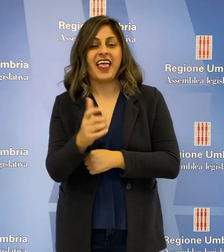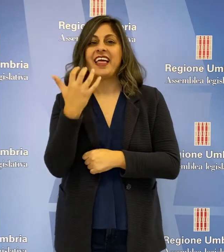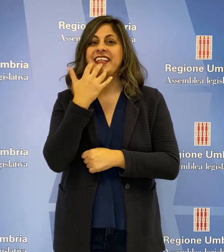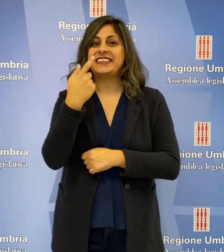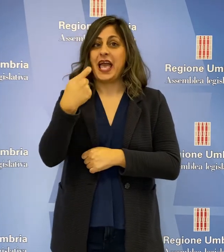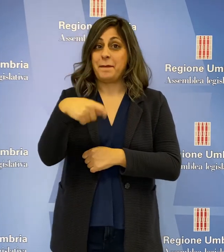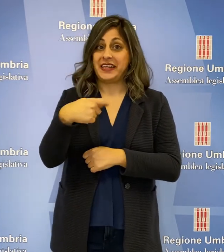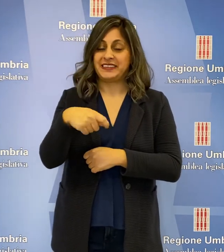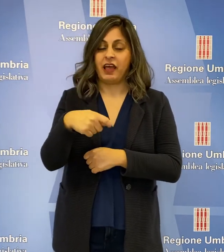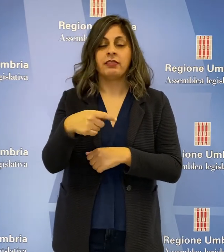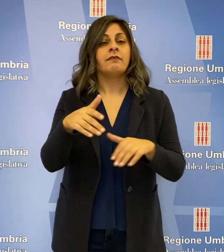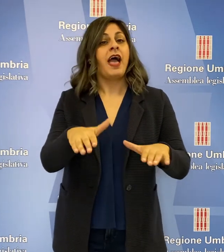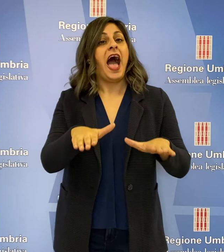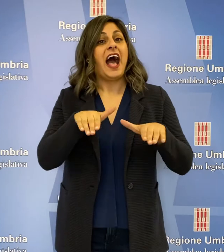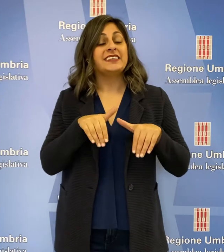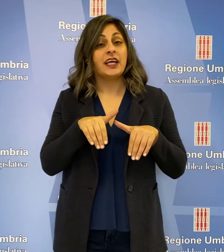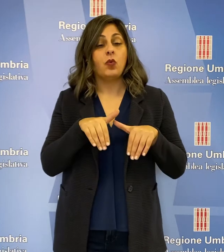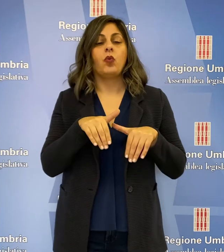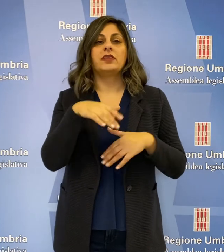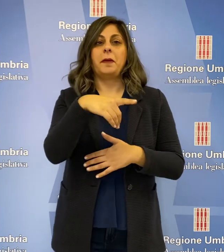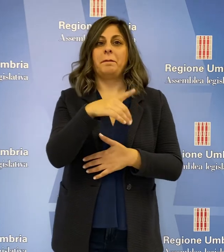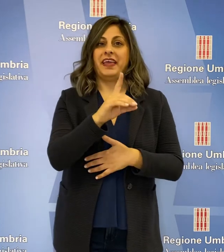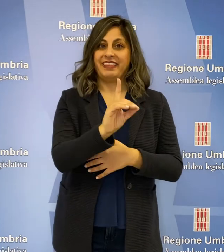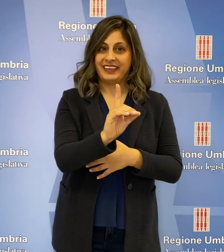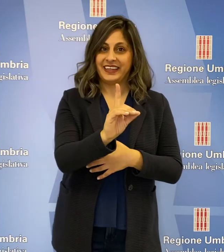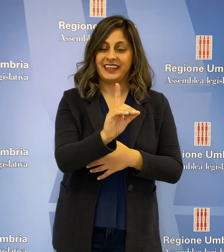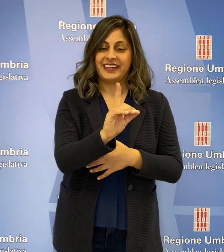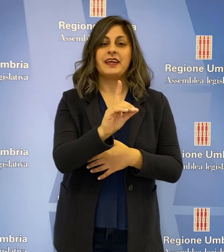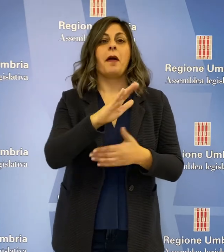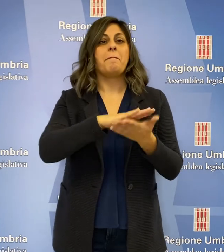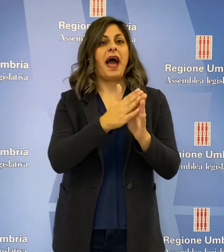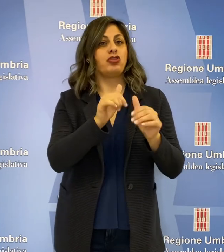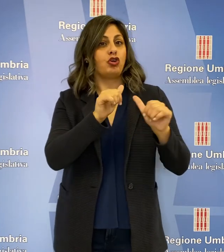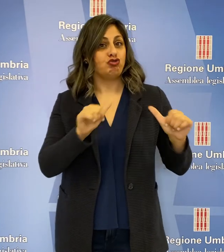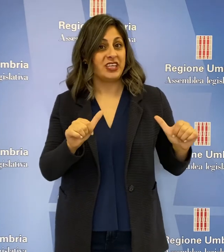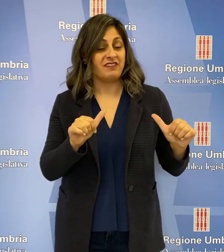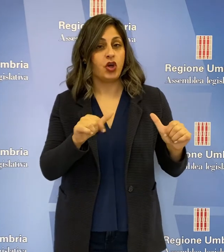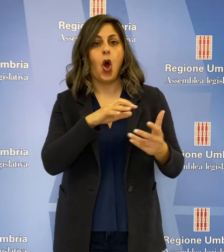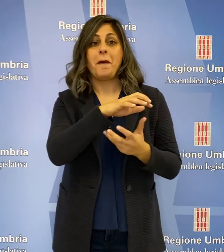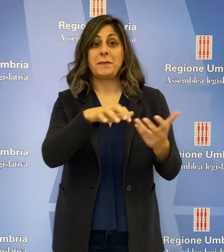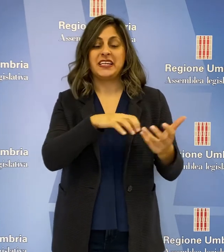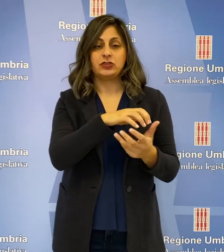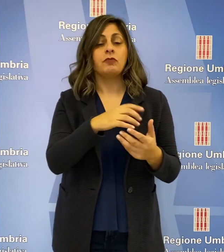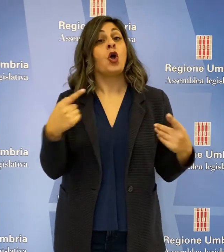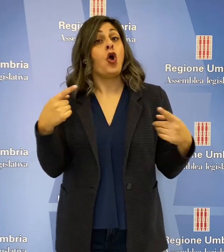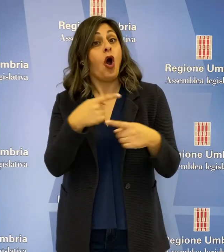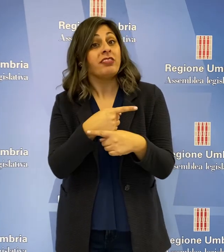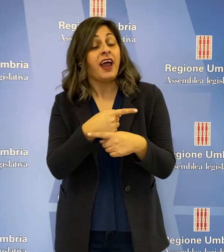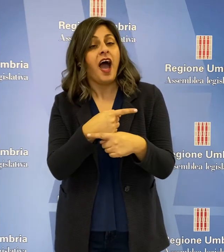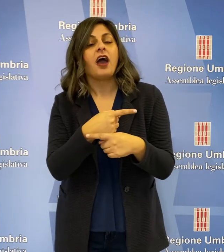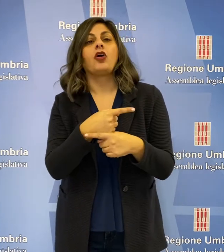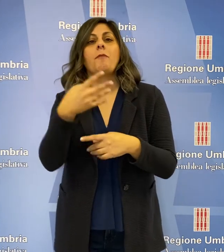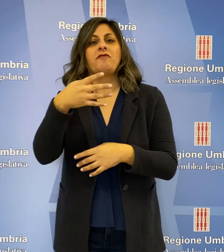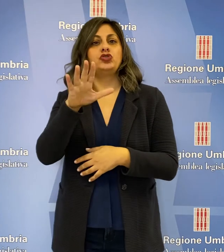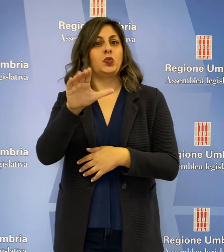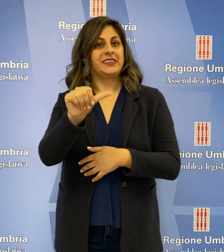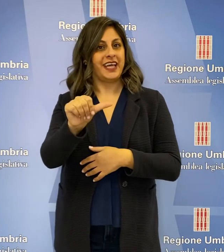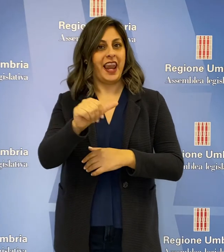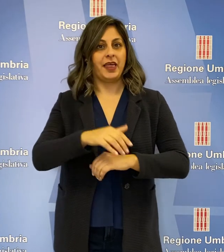Forza Italia, Tesei Presidente, Astenuti, Partito Democratico, Patto Civico, Misto, contrario il